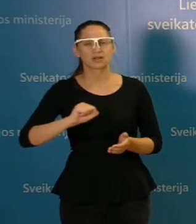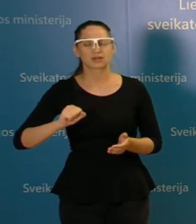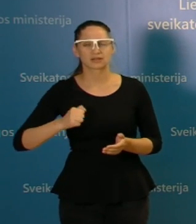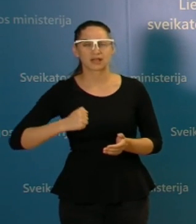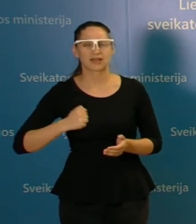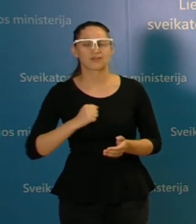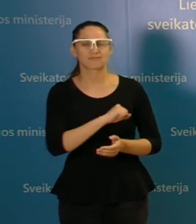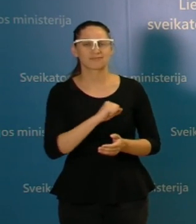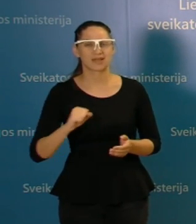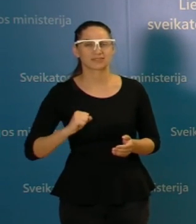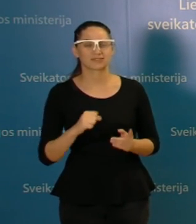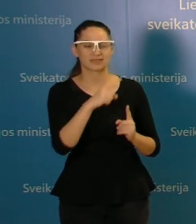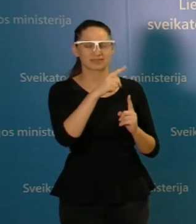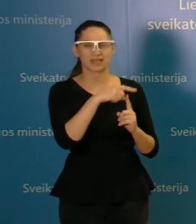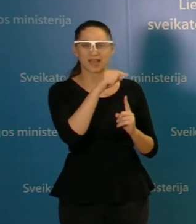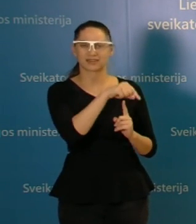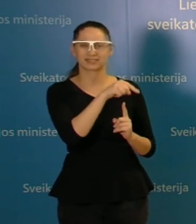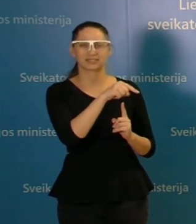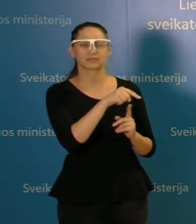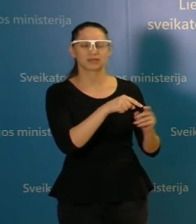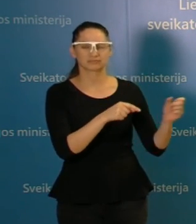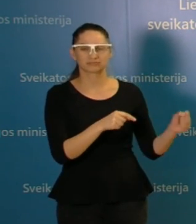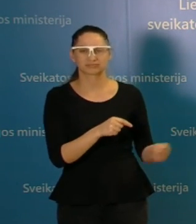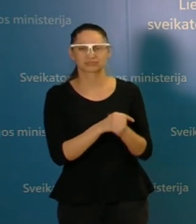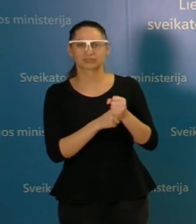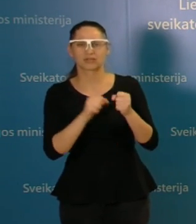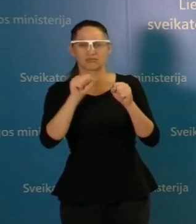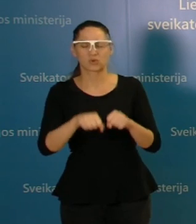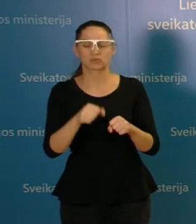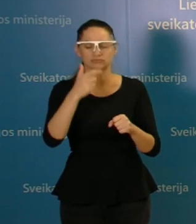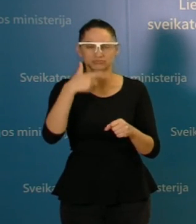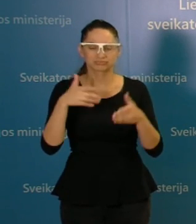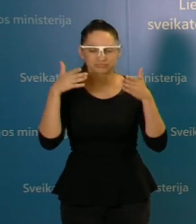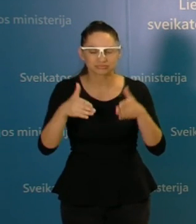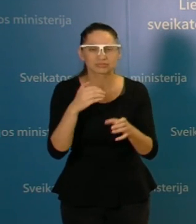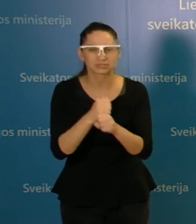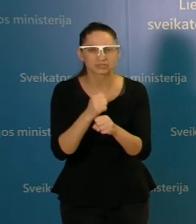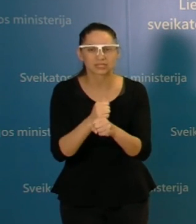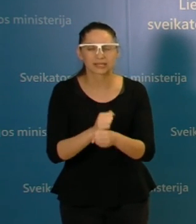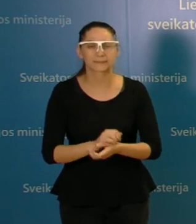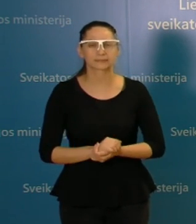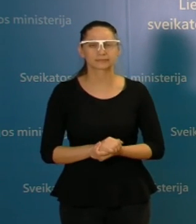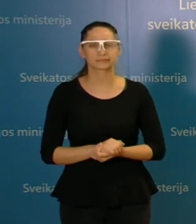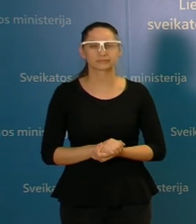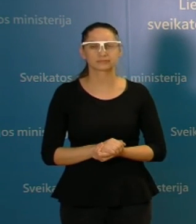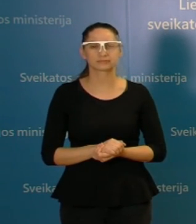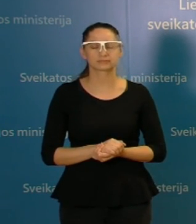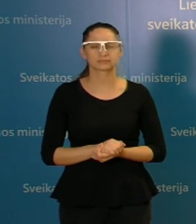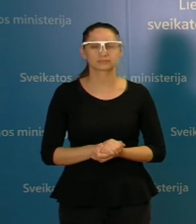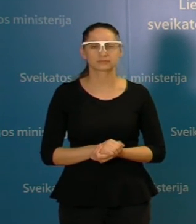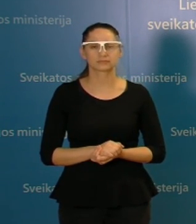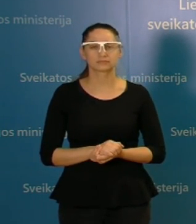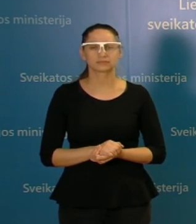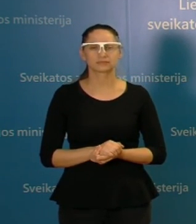pakankamai specifinių žmonių jam reikia, kurie galėtų tam tikrus darbus padaryti. Dėl